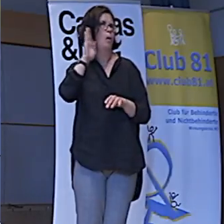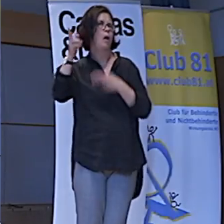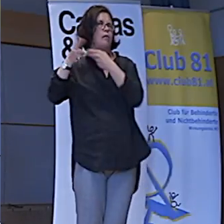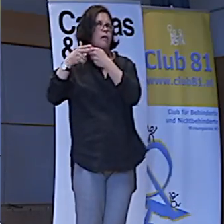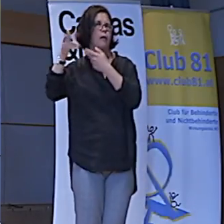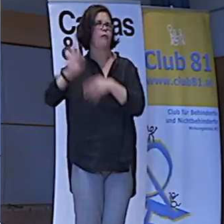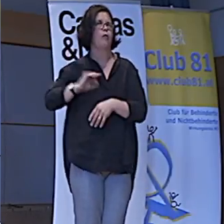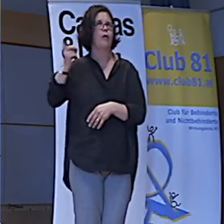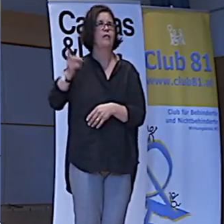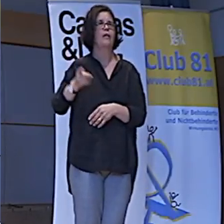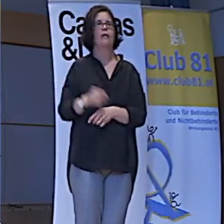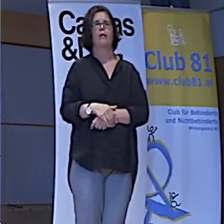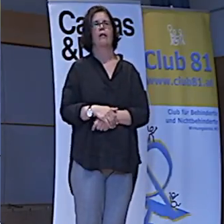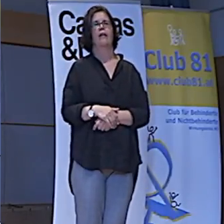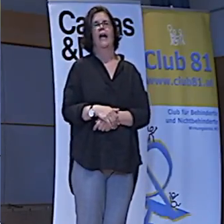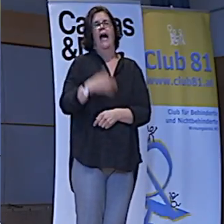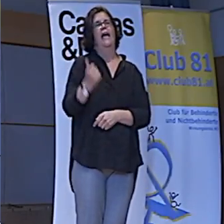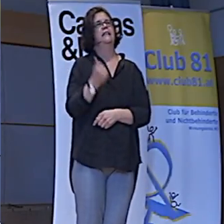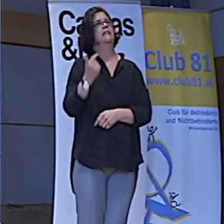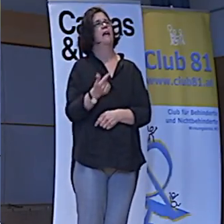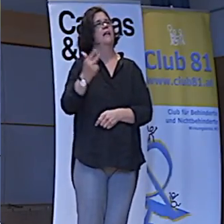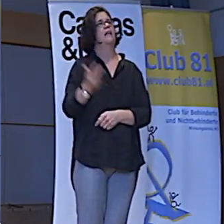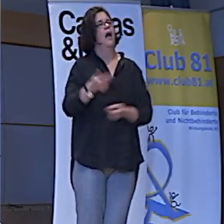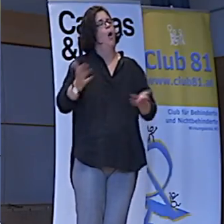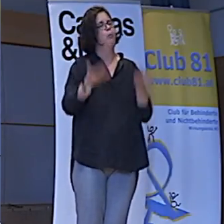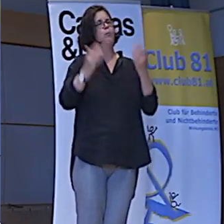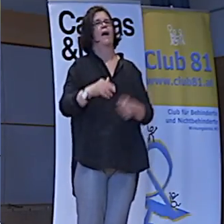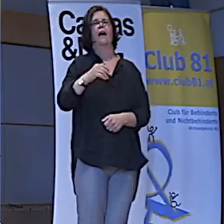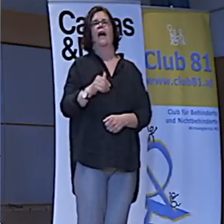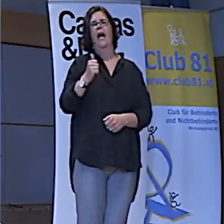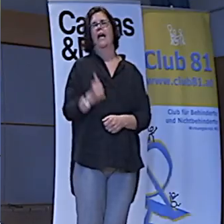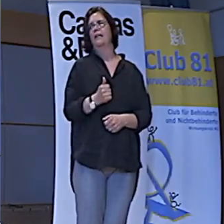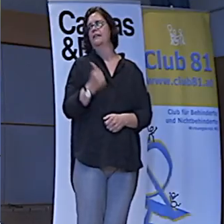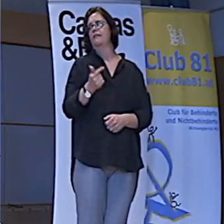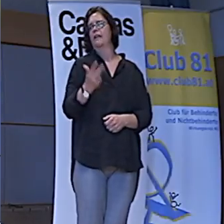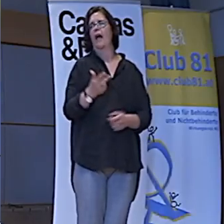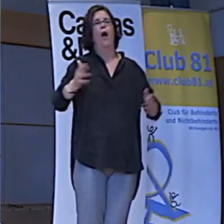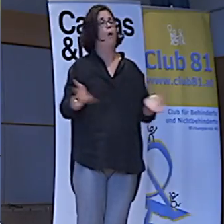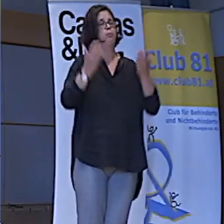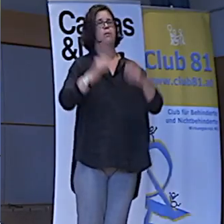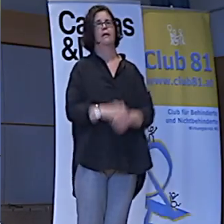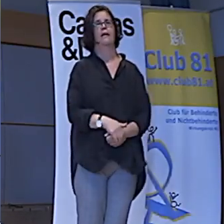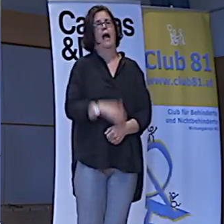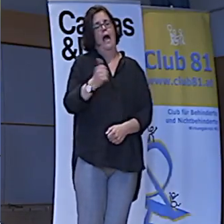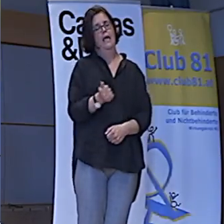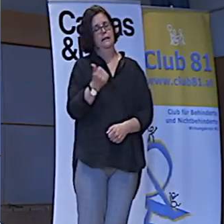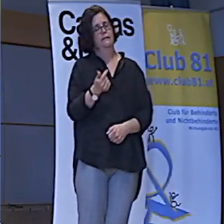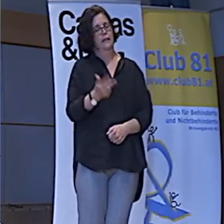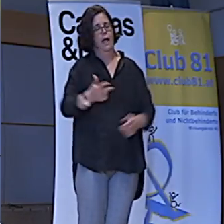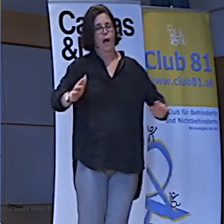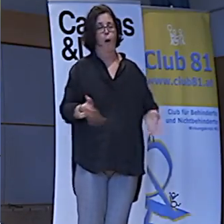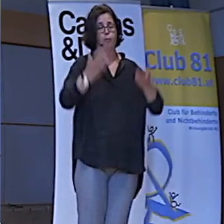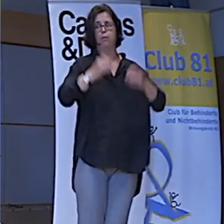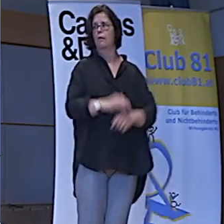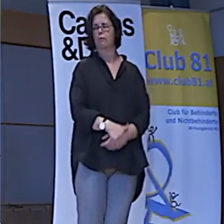Nebenzimmer. Munterfroh locket. Eins, zwei, drei. Hopp. Eins, zwei, drei. Hopp. Eins,